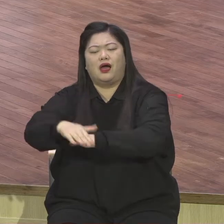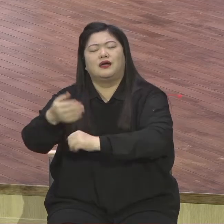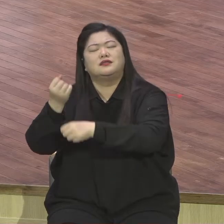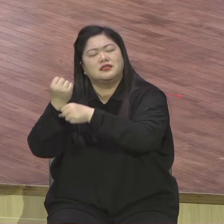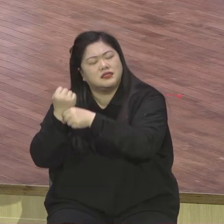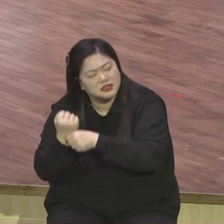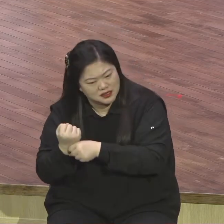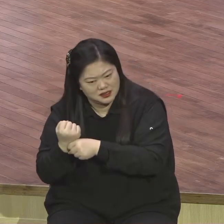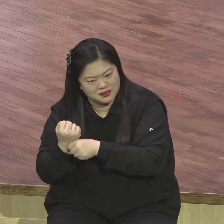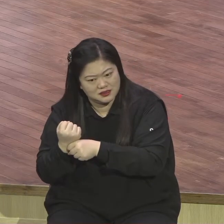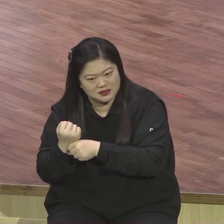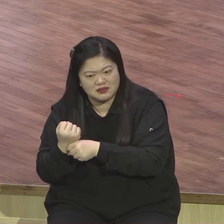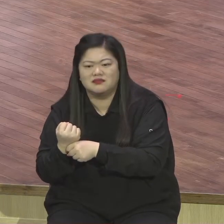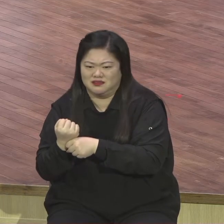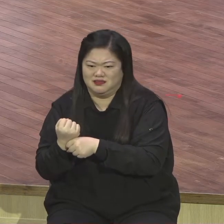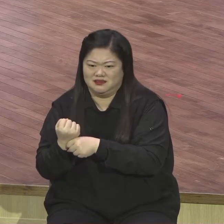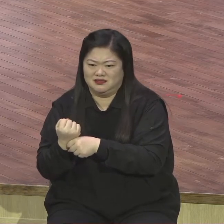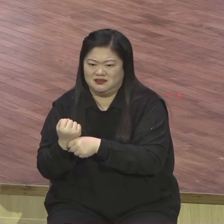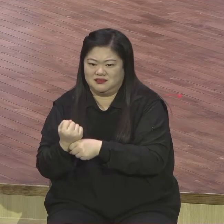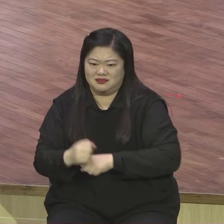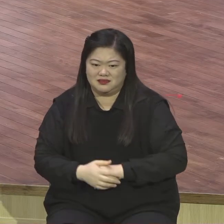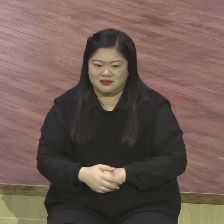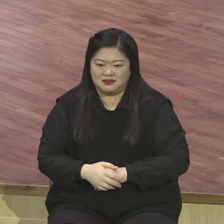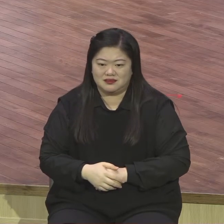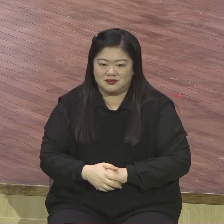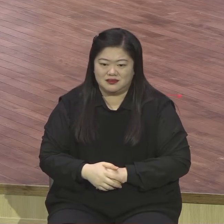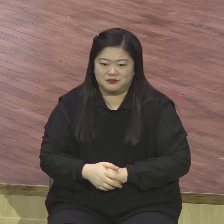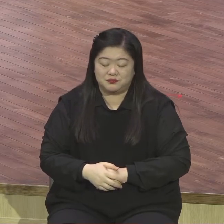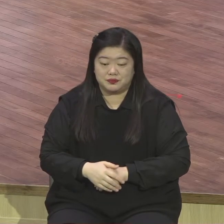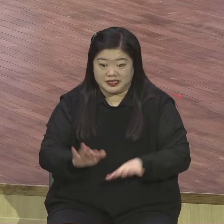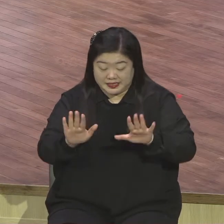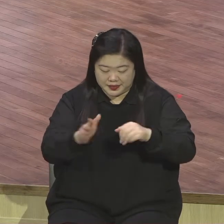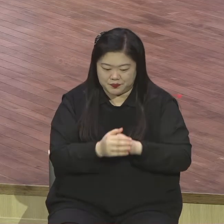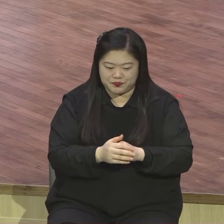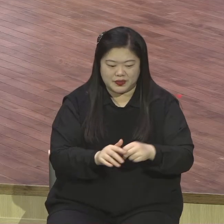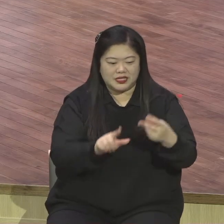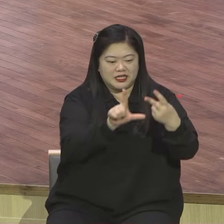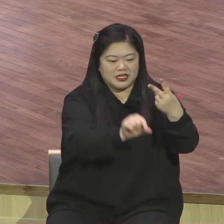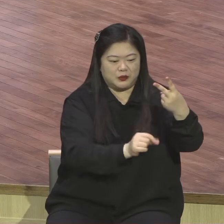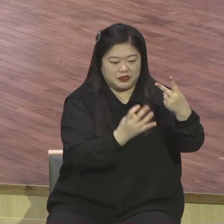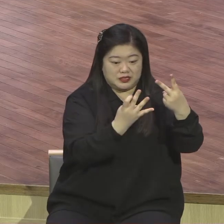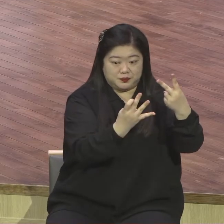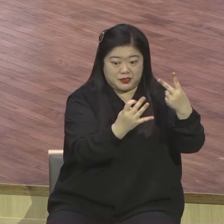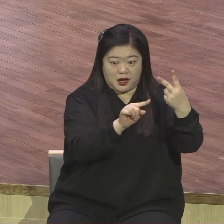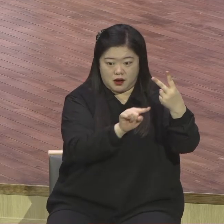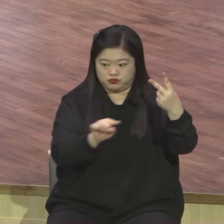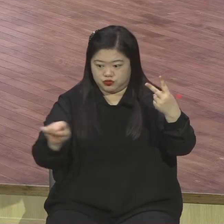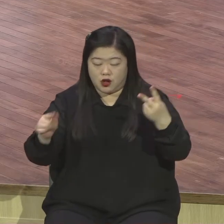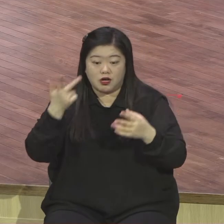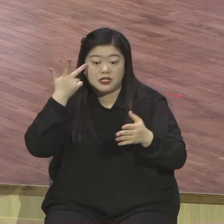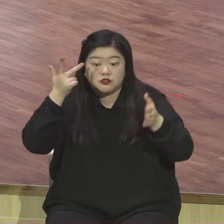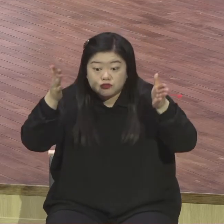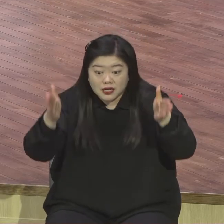의지하는 믿음 이번 한 주간만이라도 한번 기억해 보시기 바랍니다 주의 주님의 팔이 나와 함께하시는데요